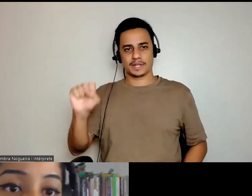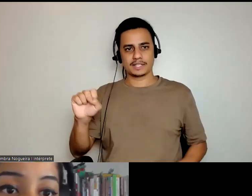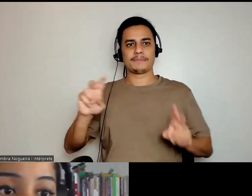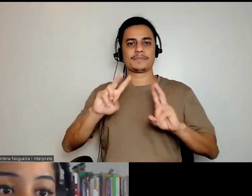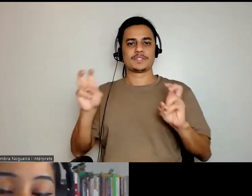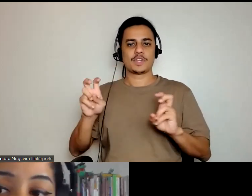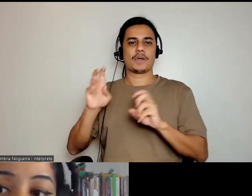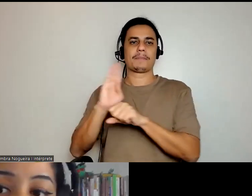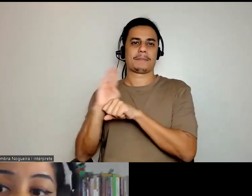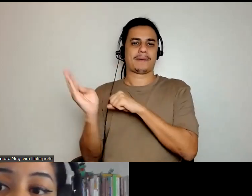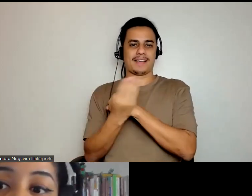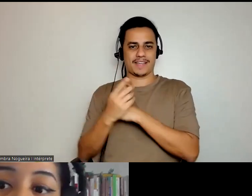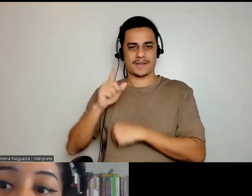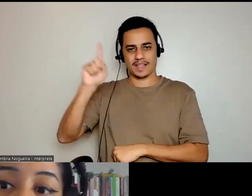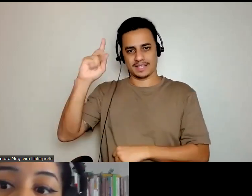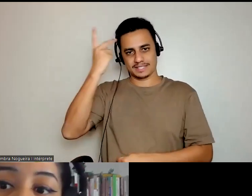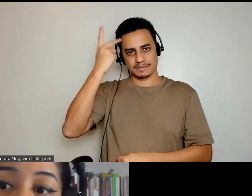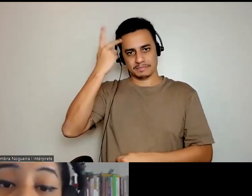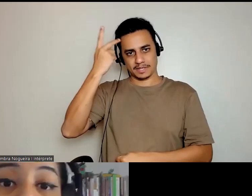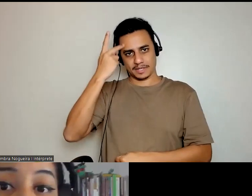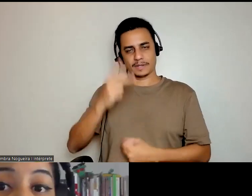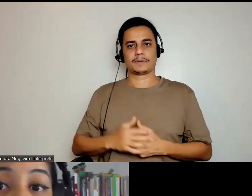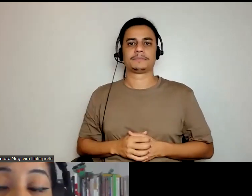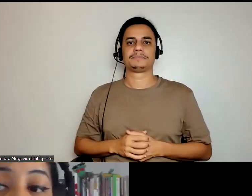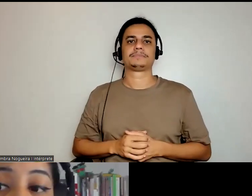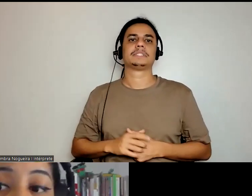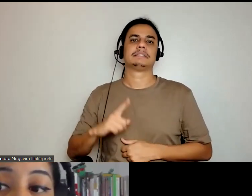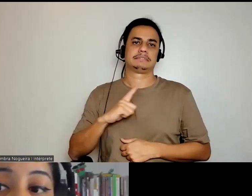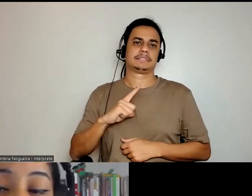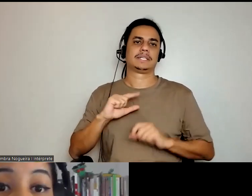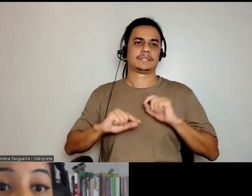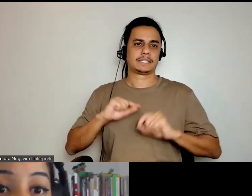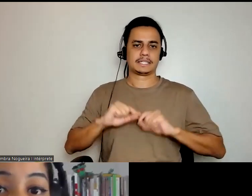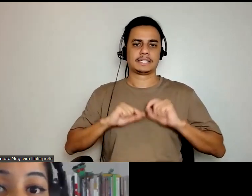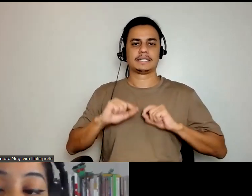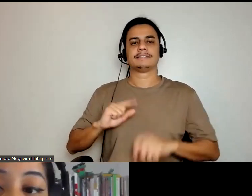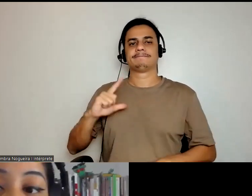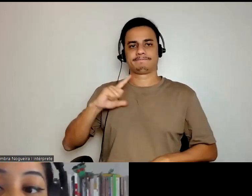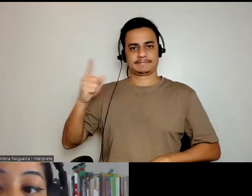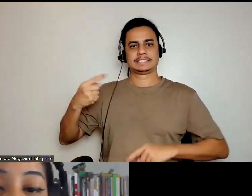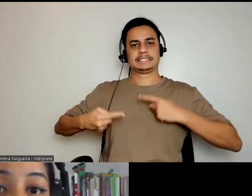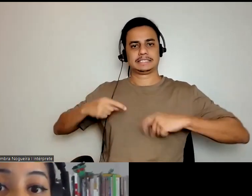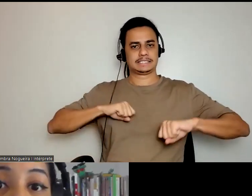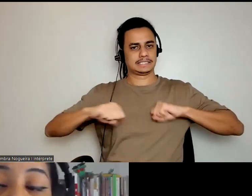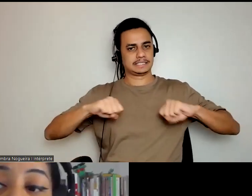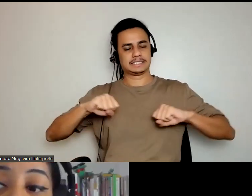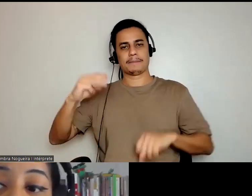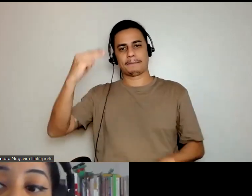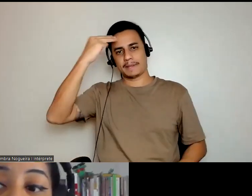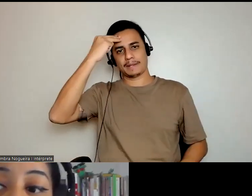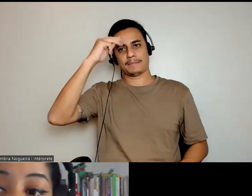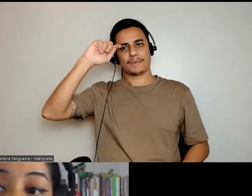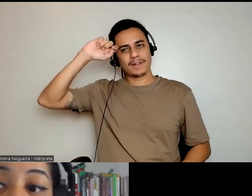bairro da Liberdade em São Paulo, que também tem essa disputa dessa memória negra,